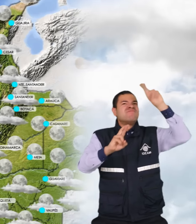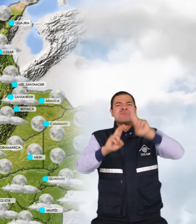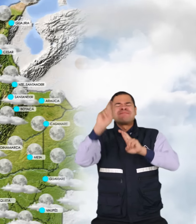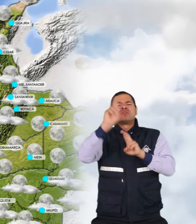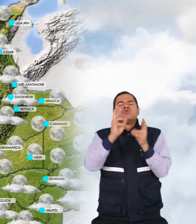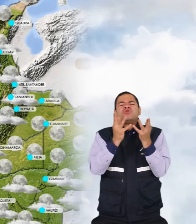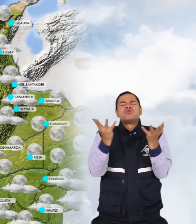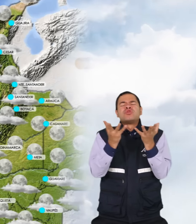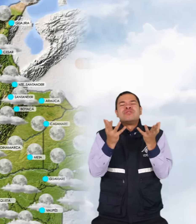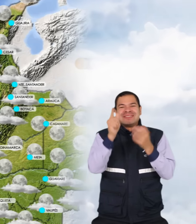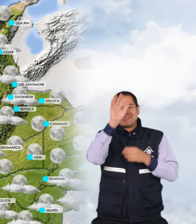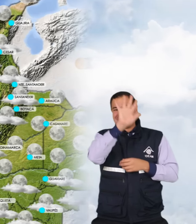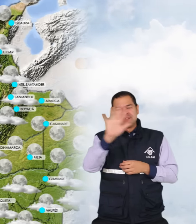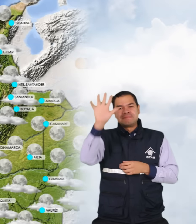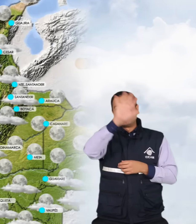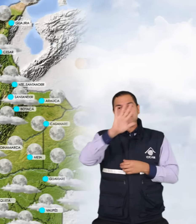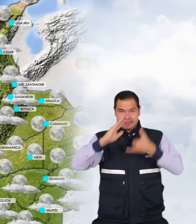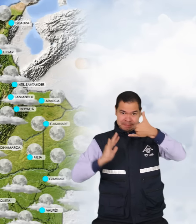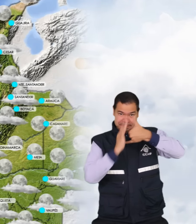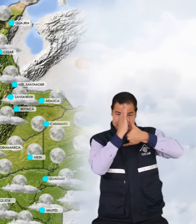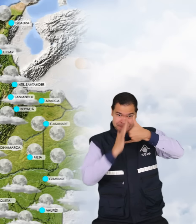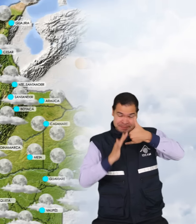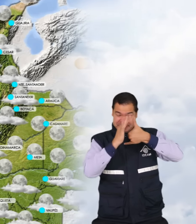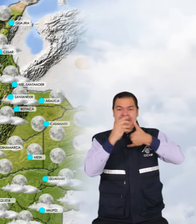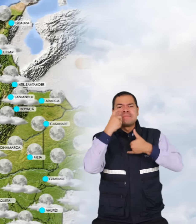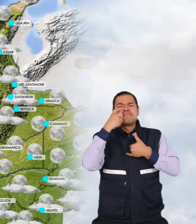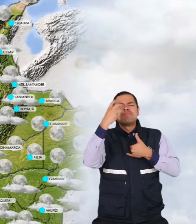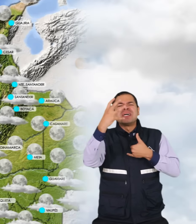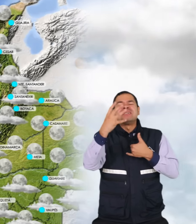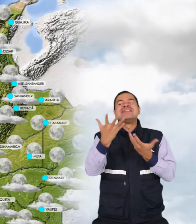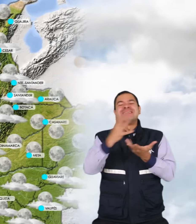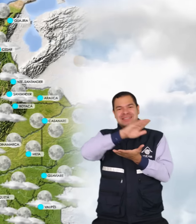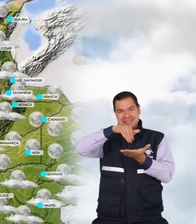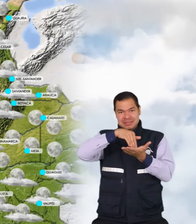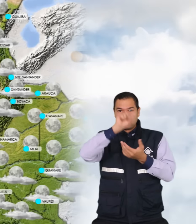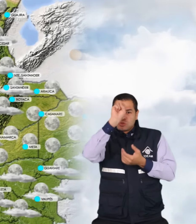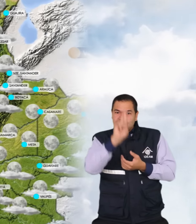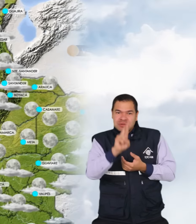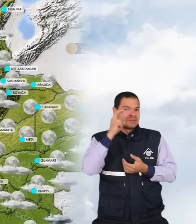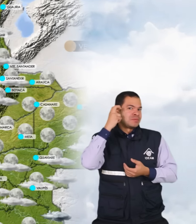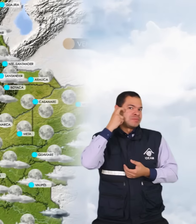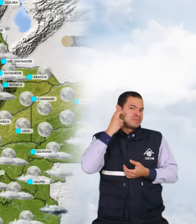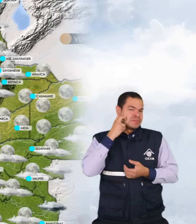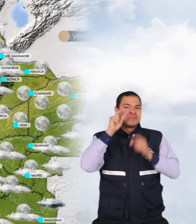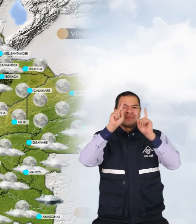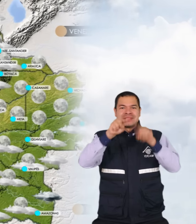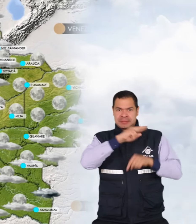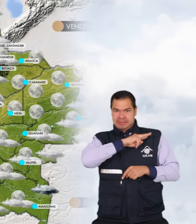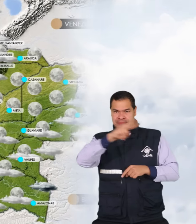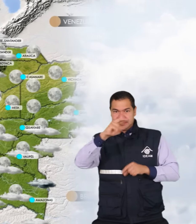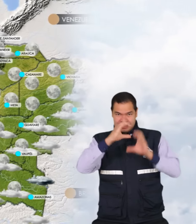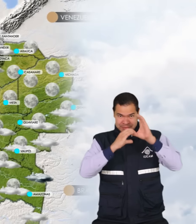se mantendrá en sectores de la región pacífica especialmente en el centro y sur de chocó zonas de valle del